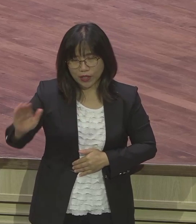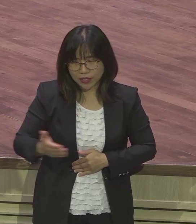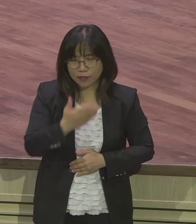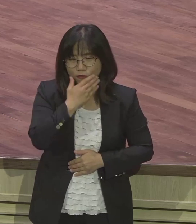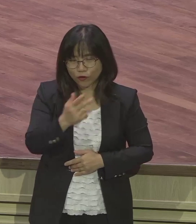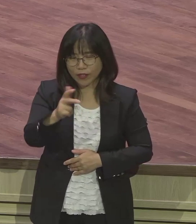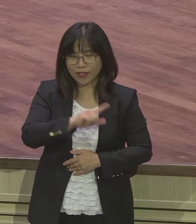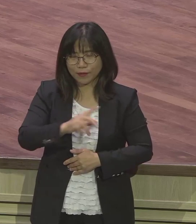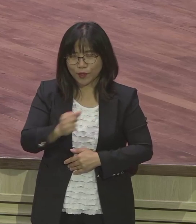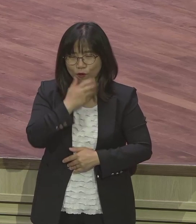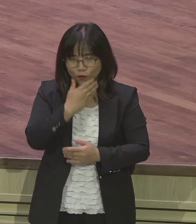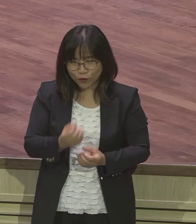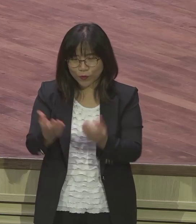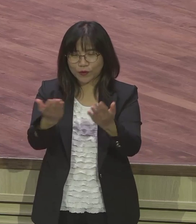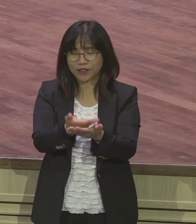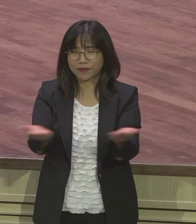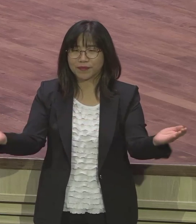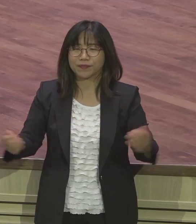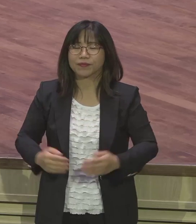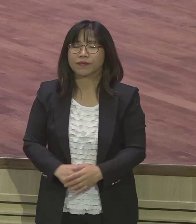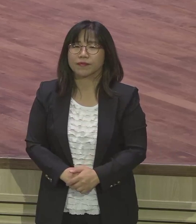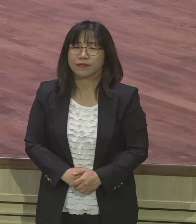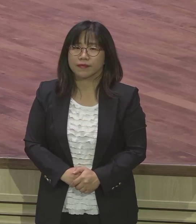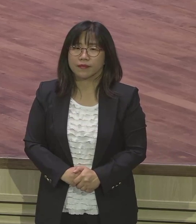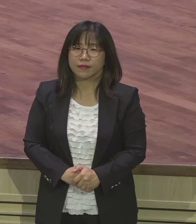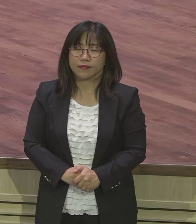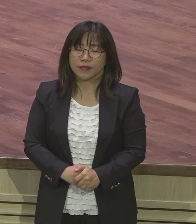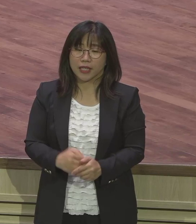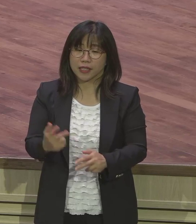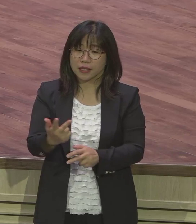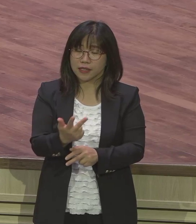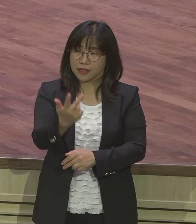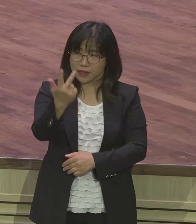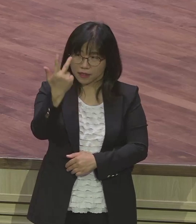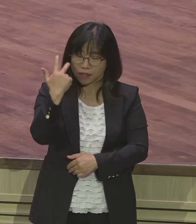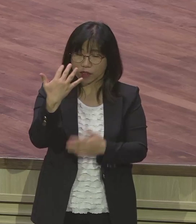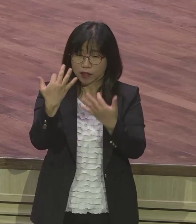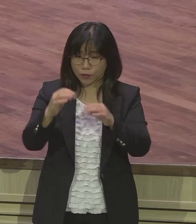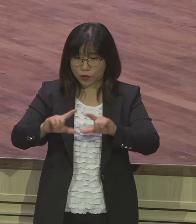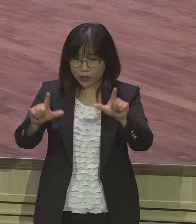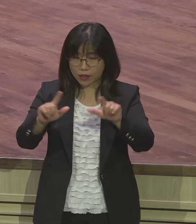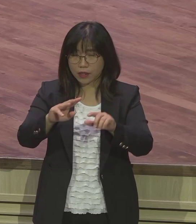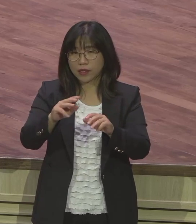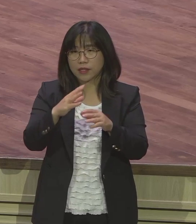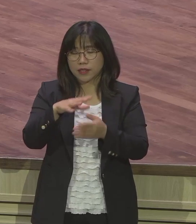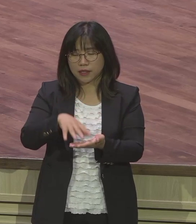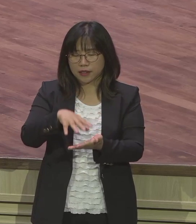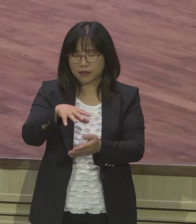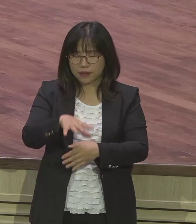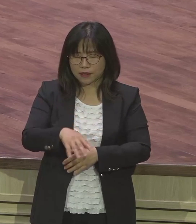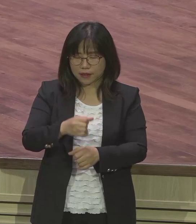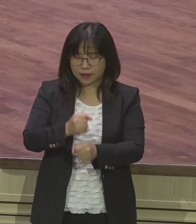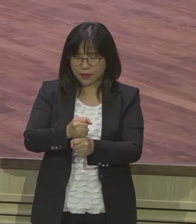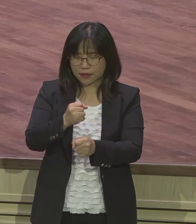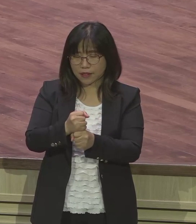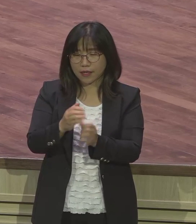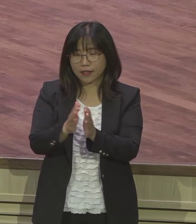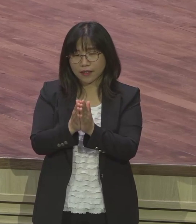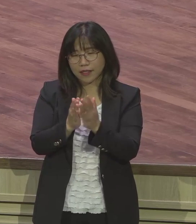축복합니다 지난 시간 우리가 살펴본 장세기 37장부터 본격적으로 뭐요 요셉에 대한 말이